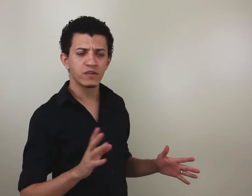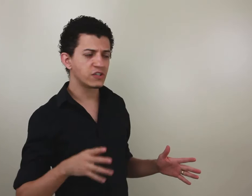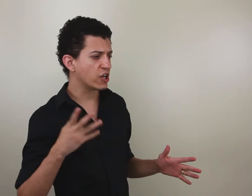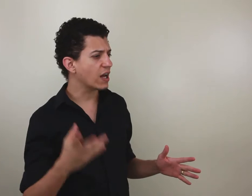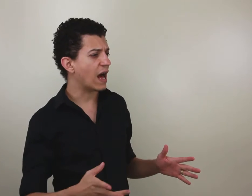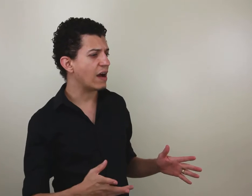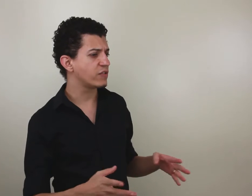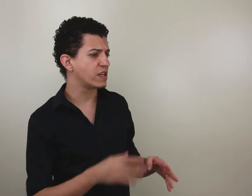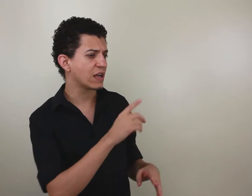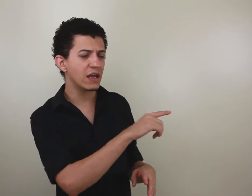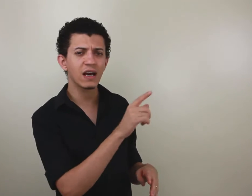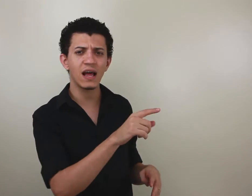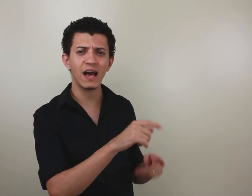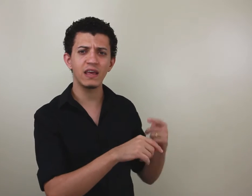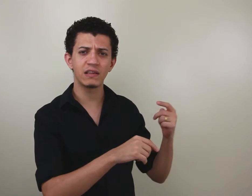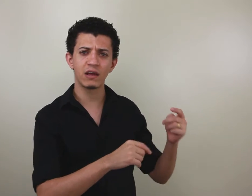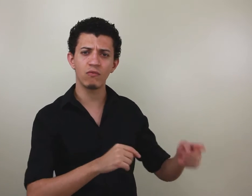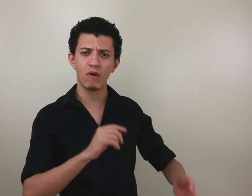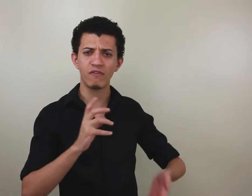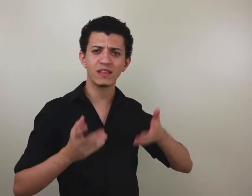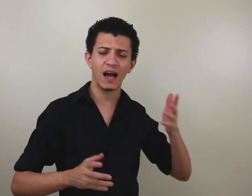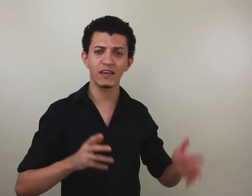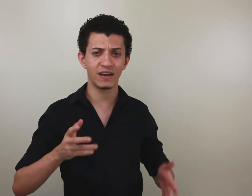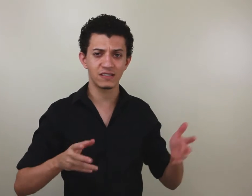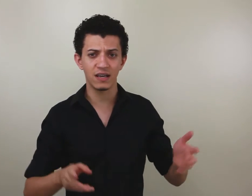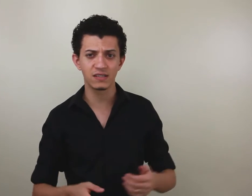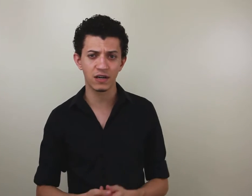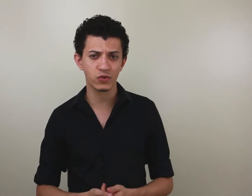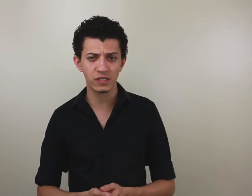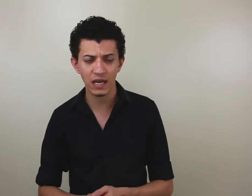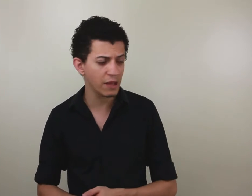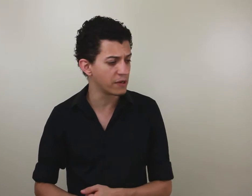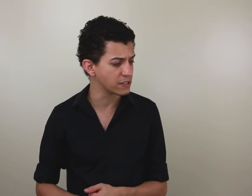você chega lá, você clica lá e tem um avatar que vai sinalizando as coisas da Libras.